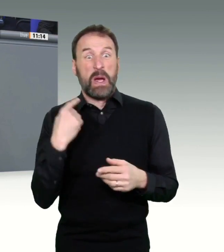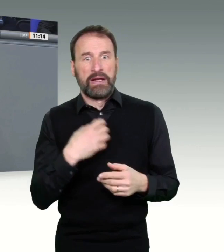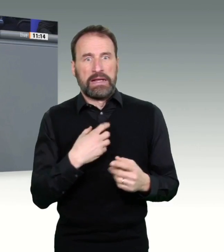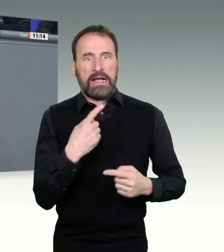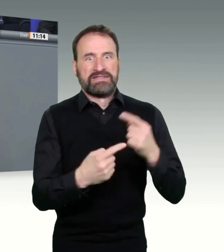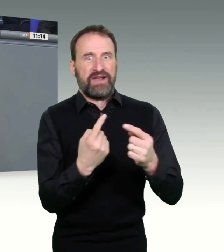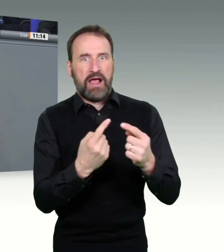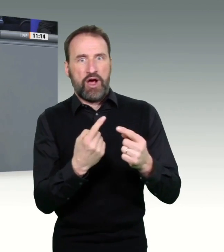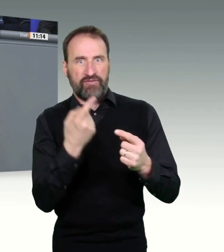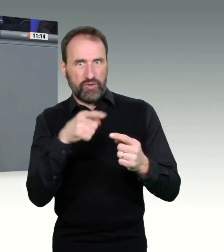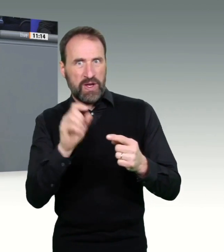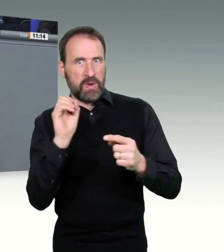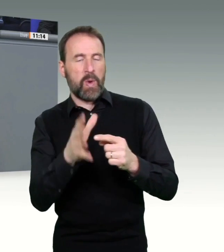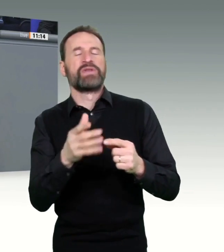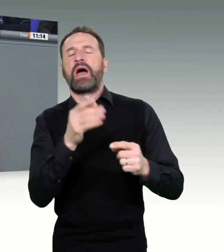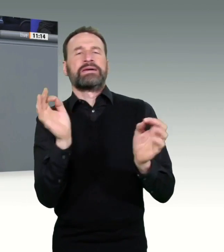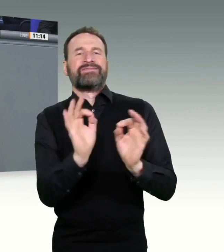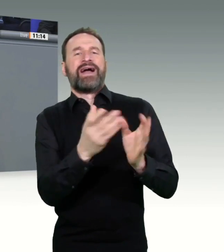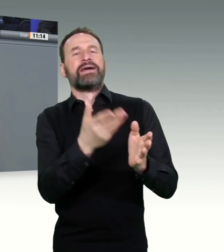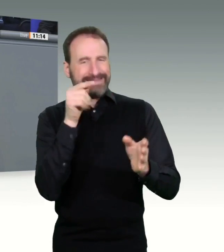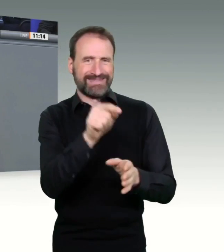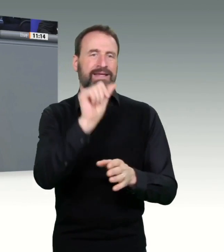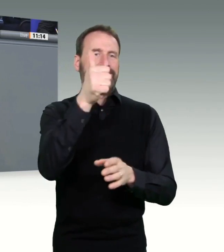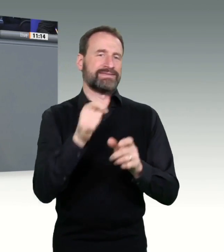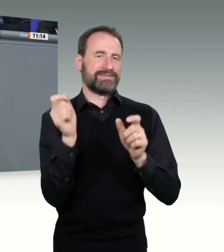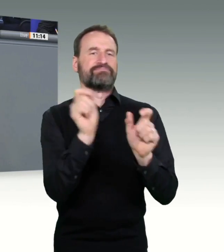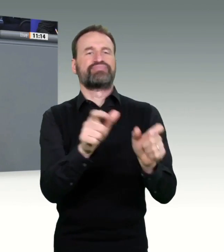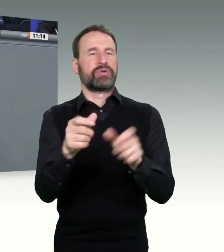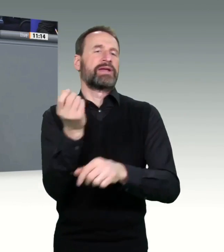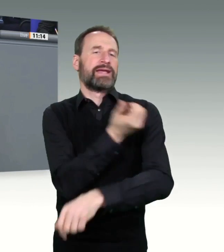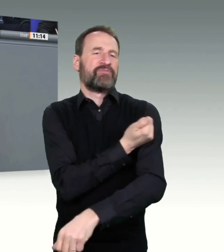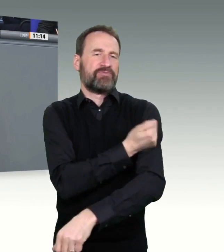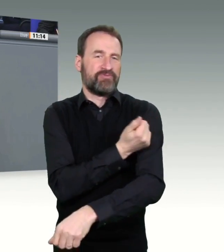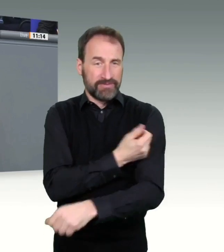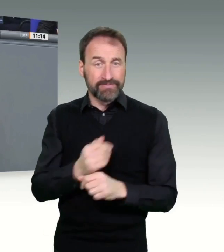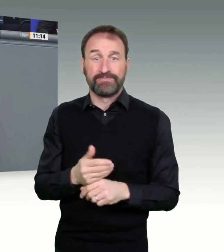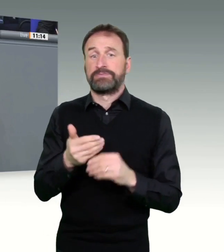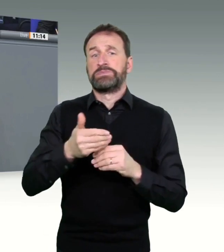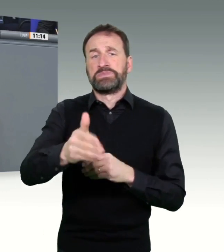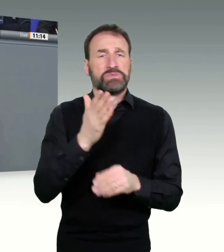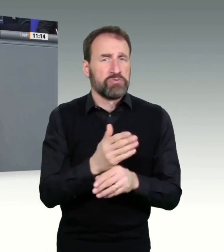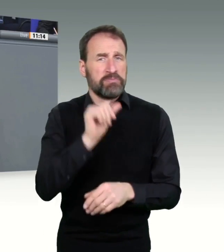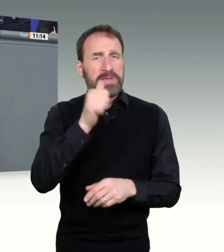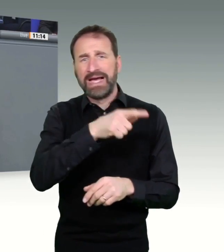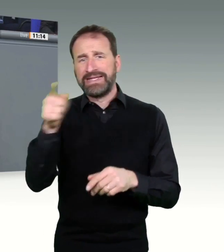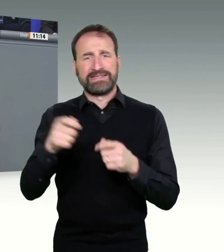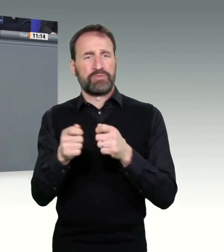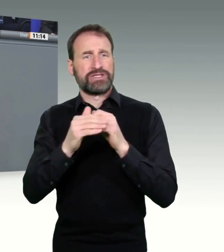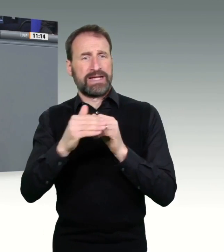schreiben oder auch, wie bei mir, direkt in der Kommune. Das führt zu Unsicherung und Ärger. Das kann ich nachvollziehen. Aber jetzt eine